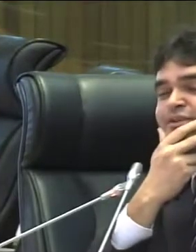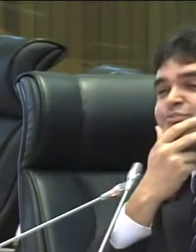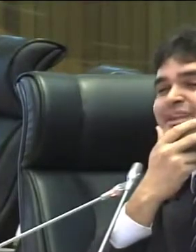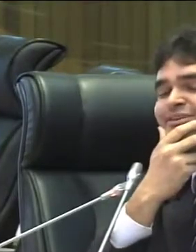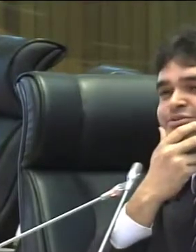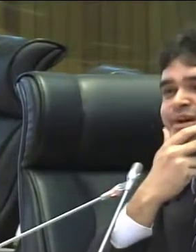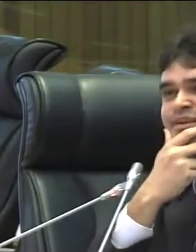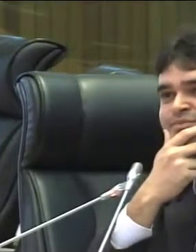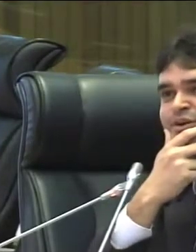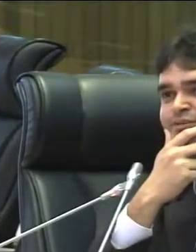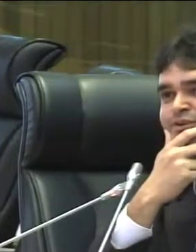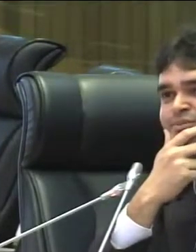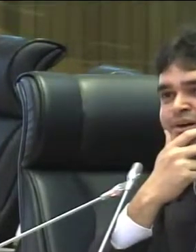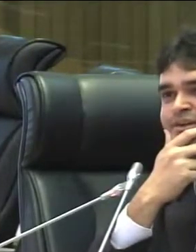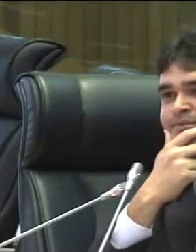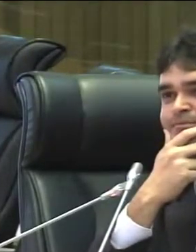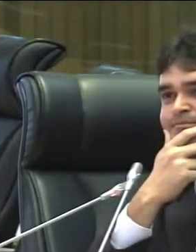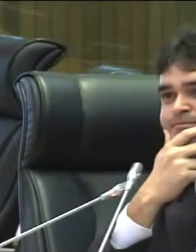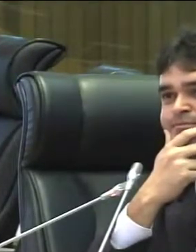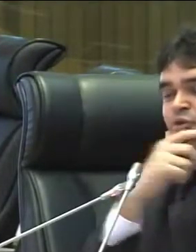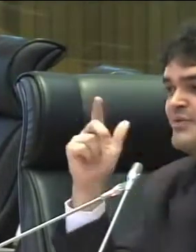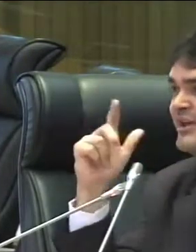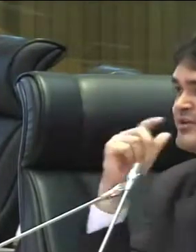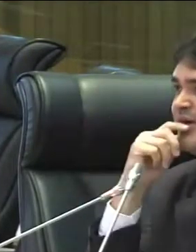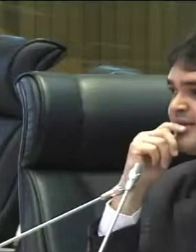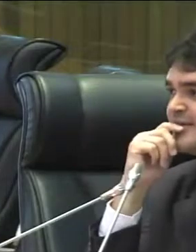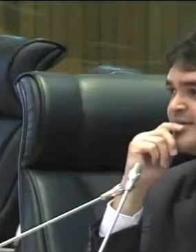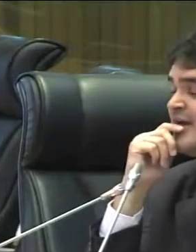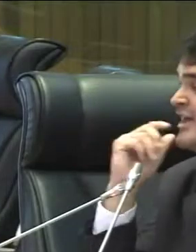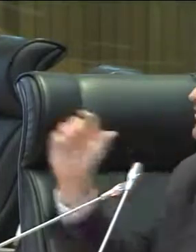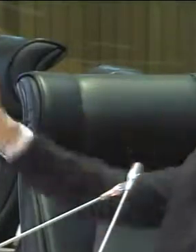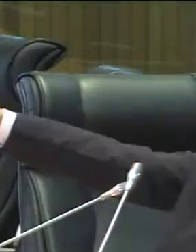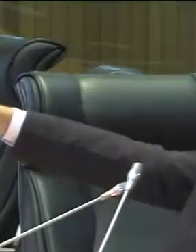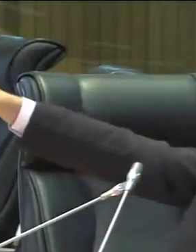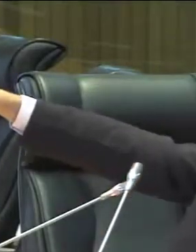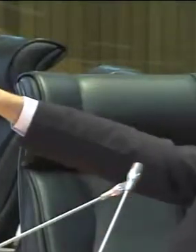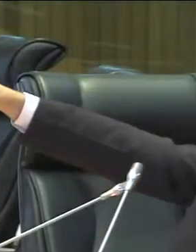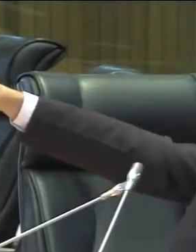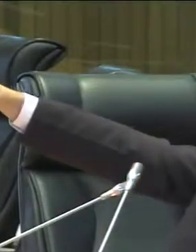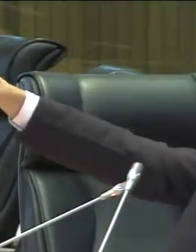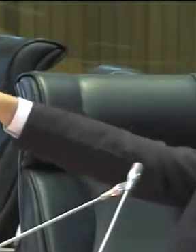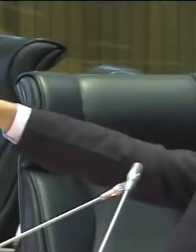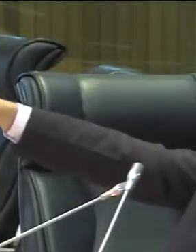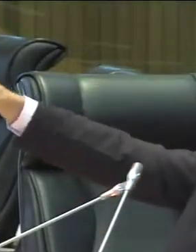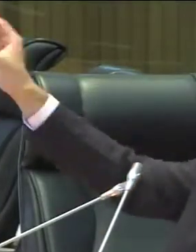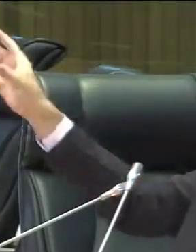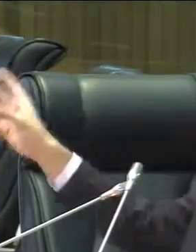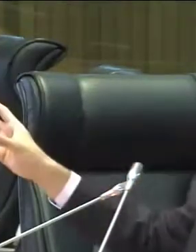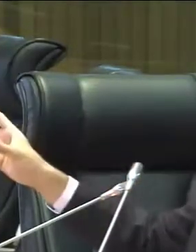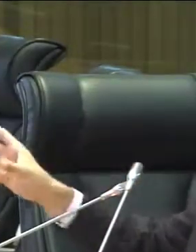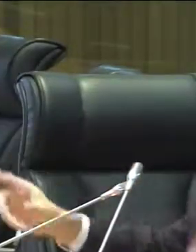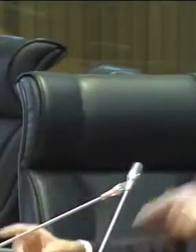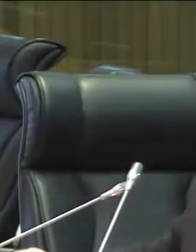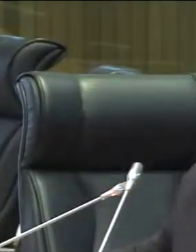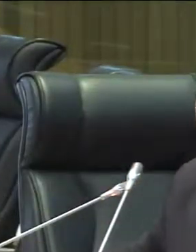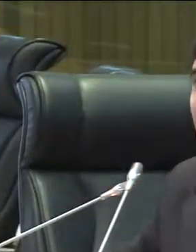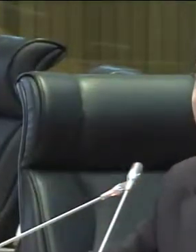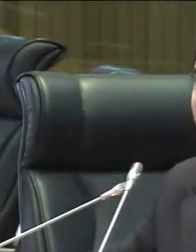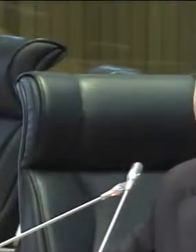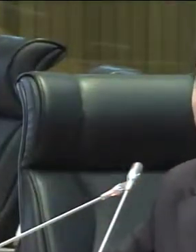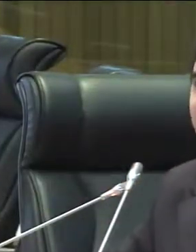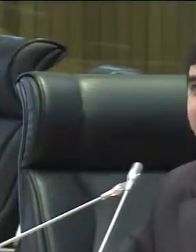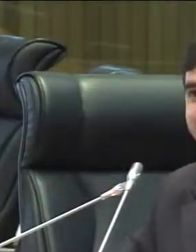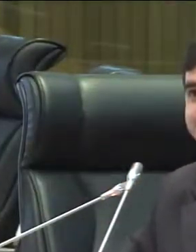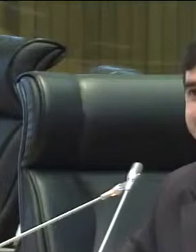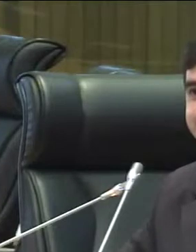Birod Pudaré, mais de um milhão de maranhenses moram fora do Maranhão. Um milhão de maranhenses. E não adianta dizer que Flávio Dino é gordo ou Flávio Dino é magro, que